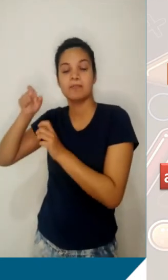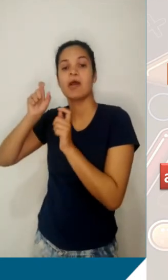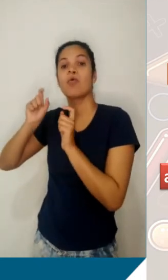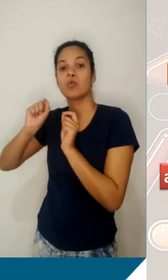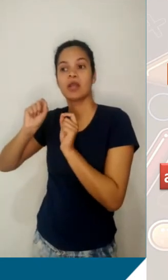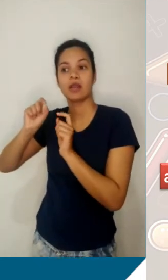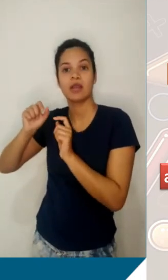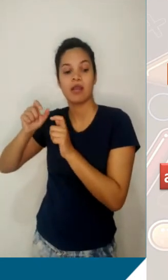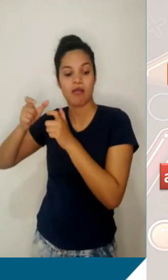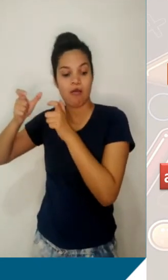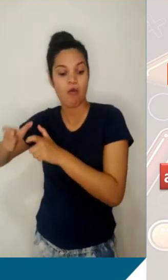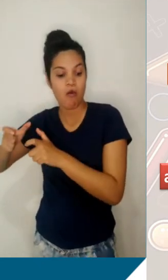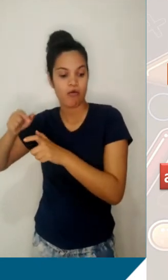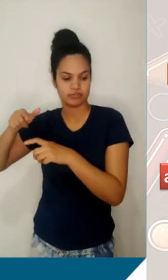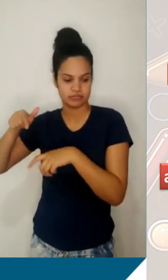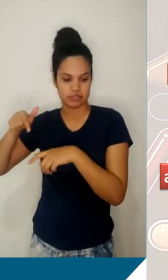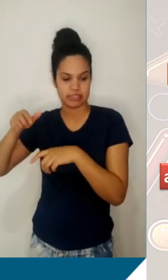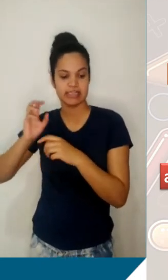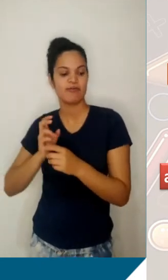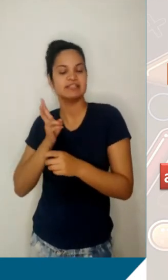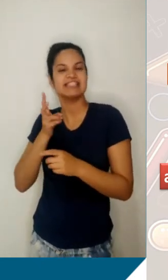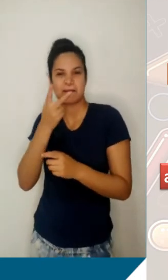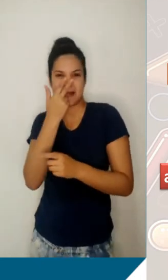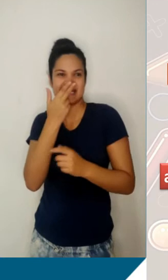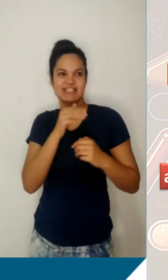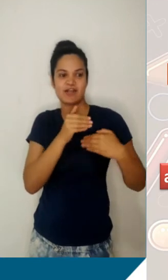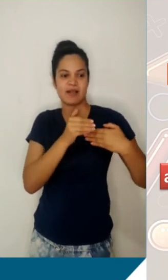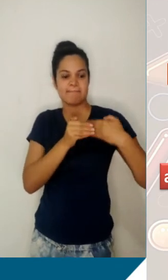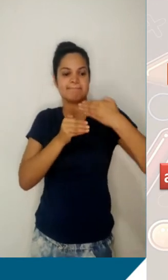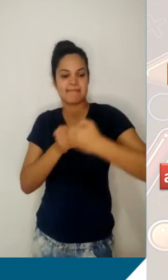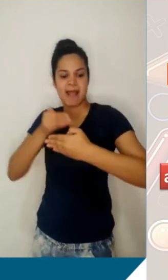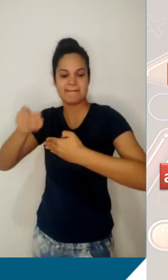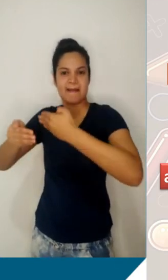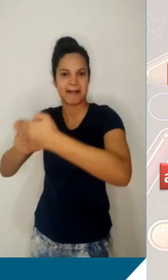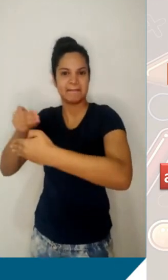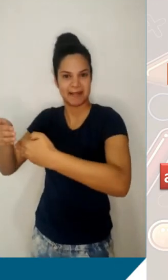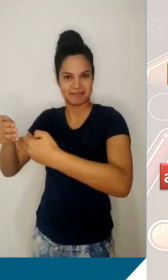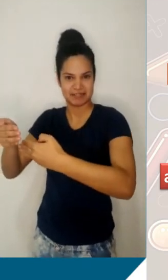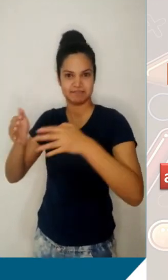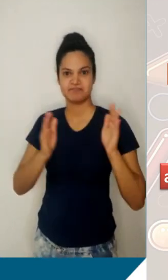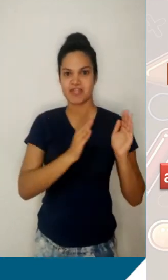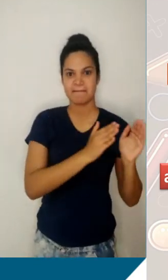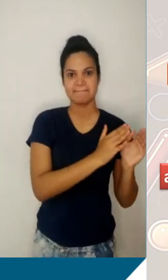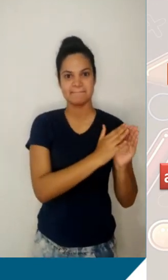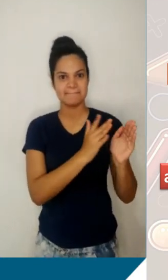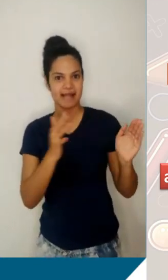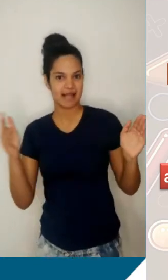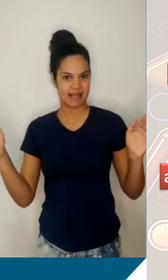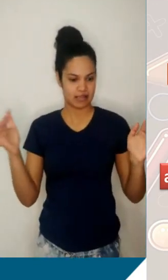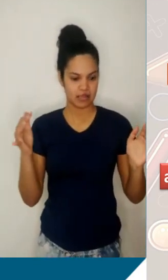na frente. A gente sempre avançava, digamos, no sentido da direita na nossa PA. Então, a gente estava fazendo o seguinte, na verdade.